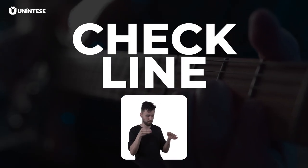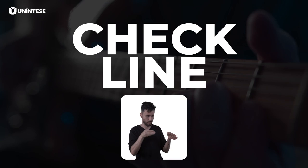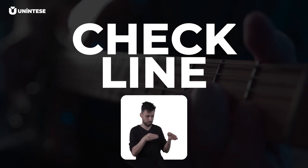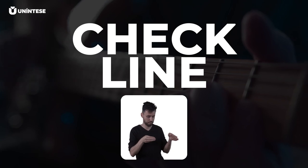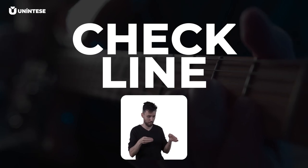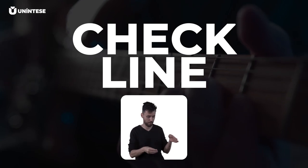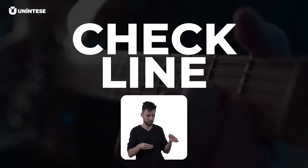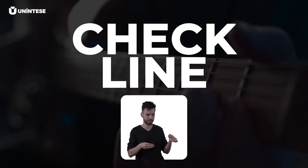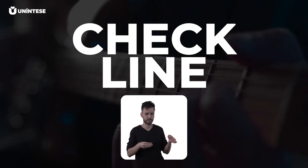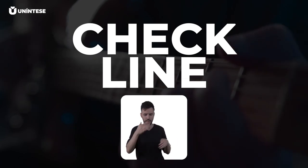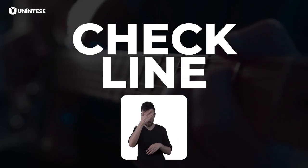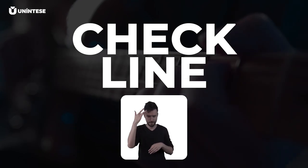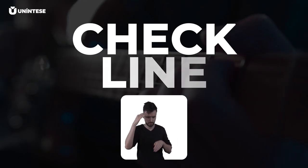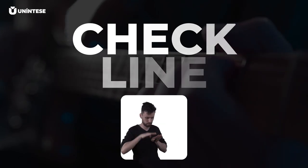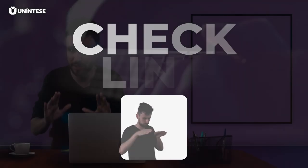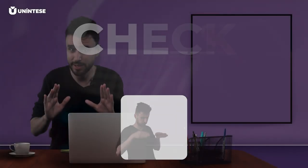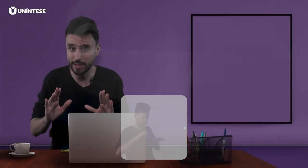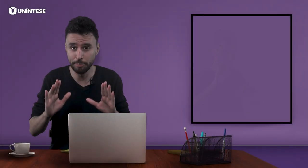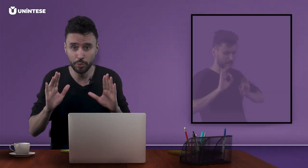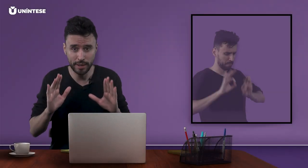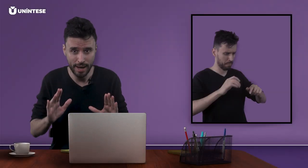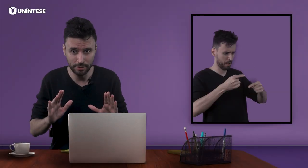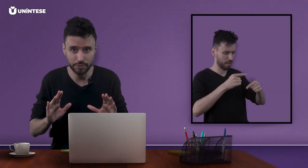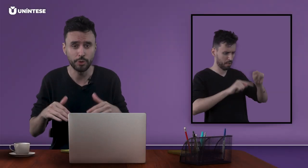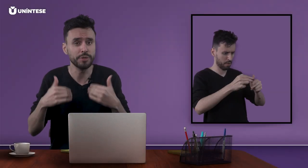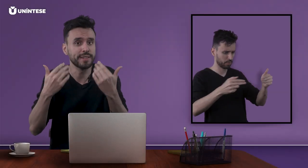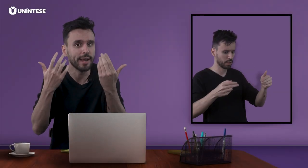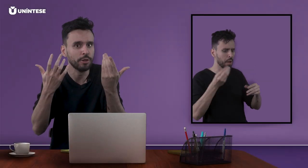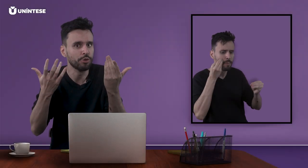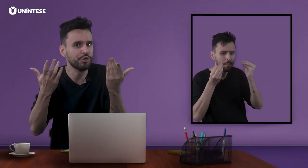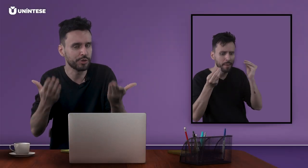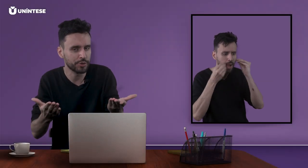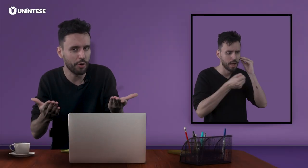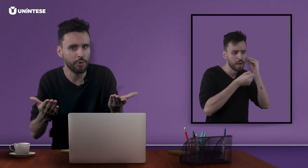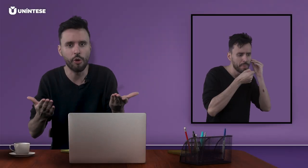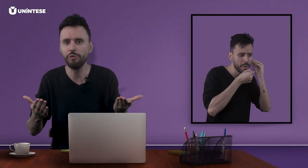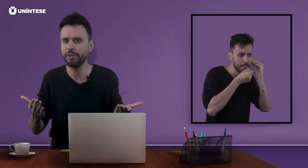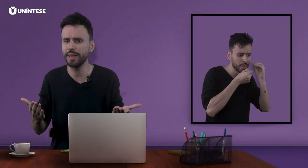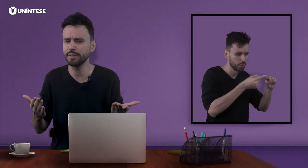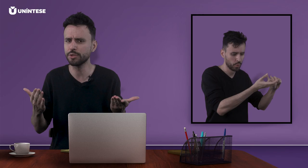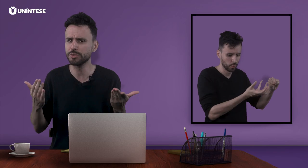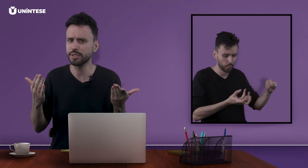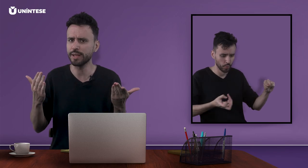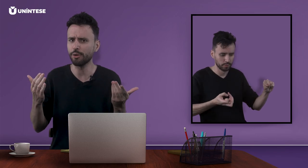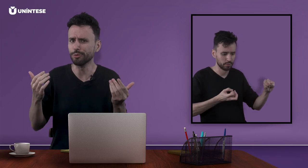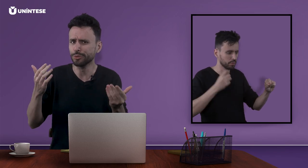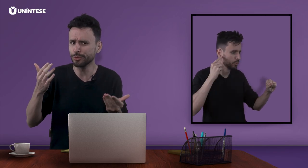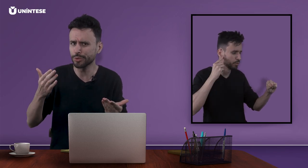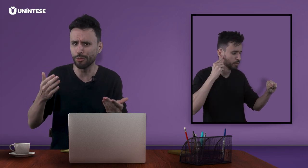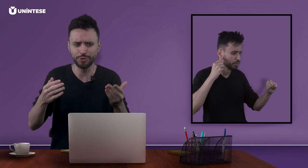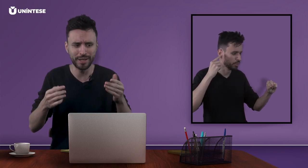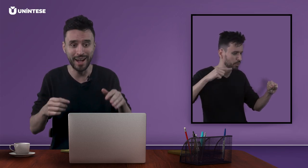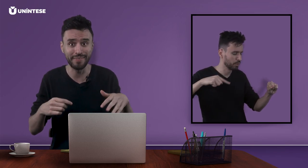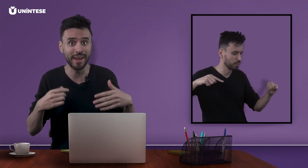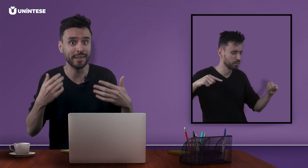Após todos os equipamentos estarem plugados, os técnicos de som conferem se o sinal do som de cada